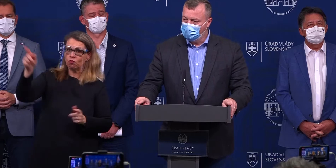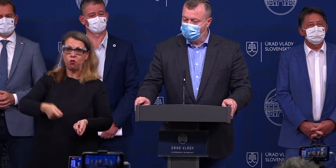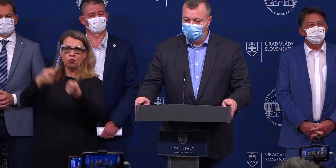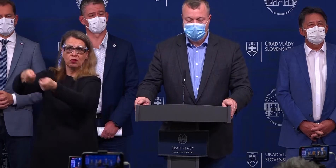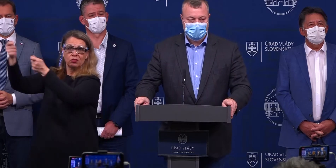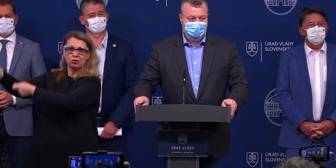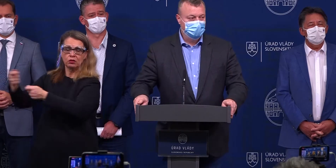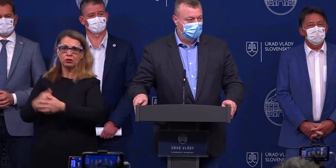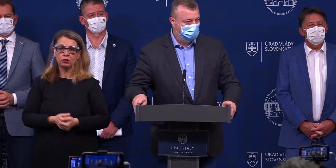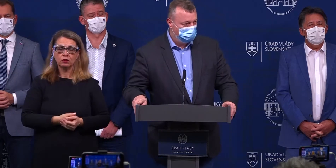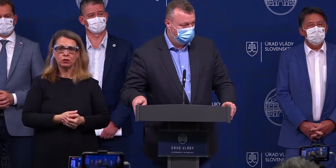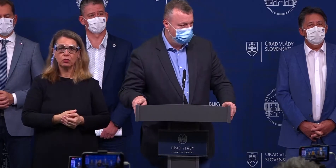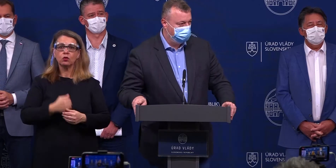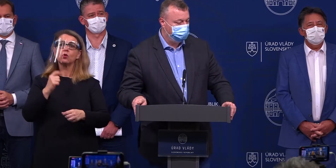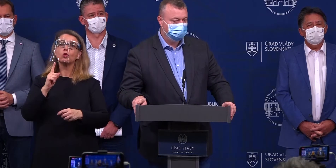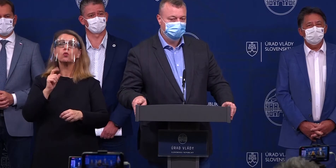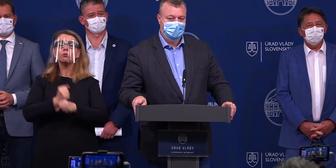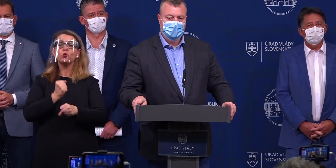to, čo urobil pán Sulík,